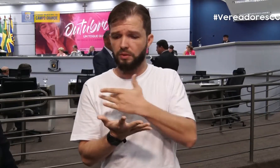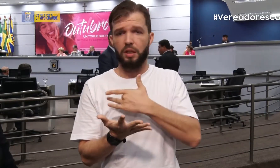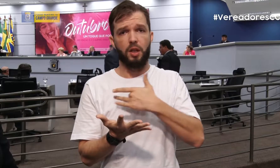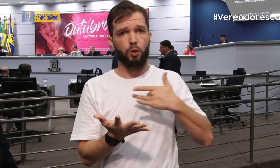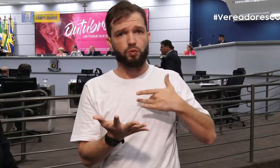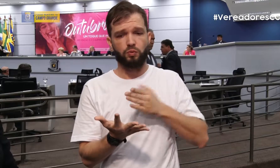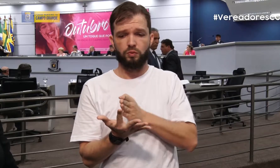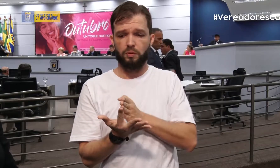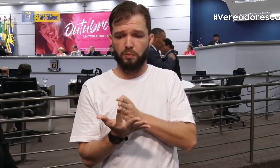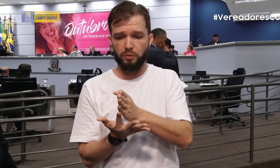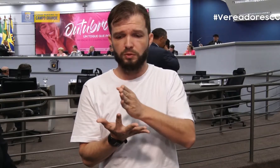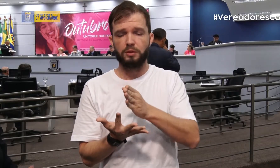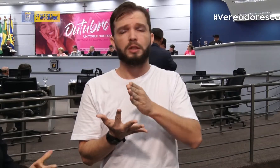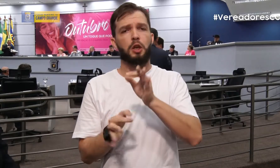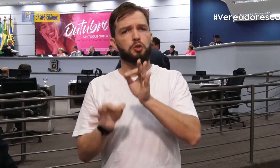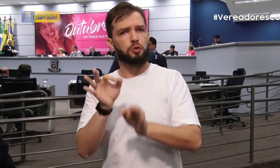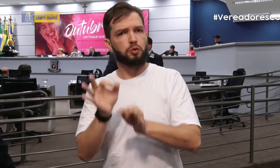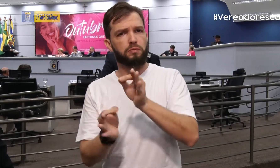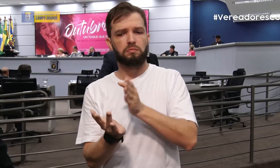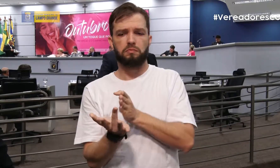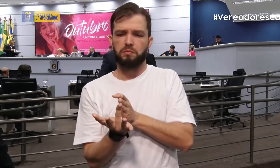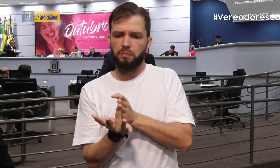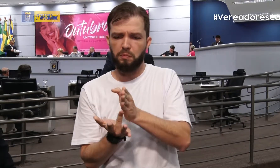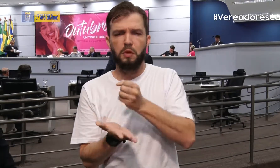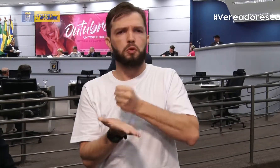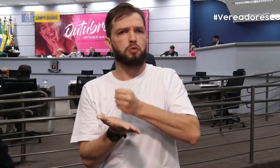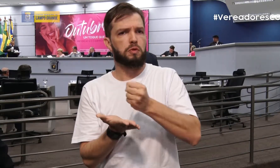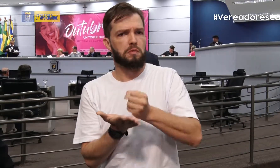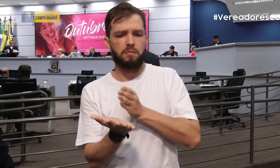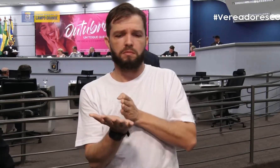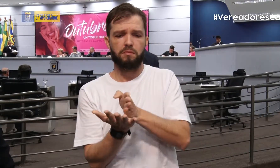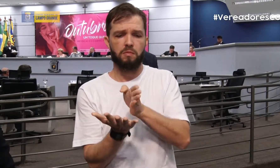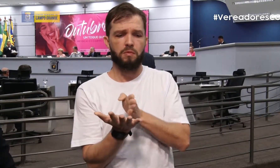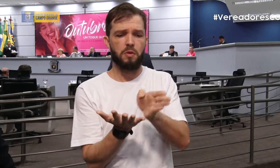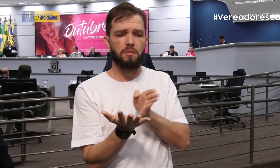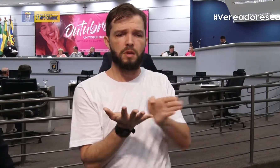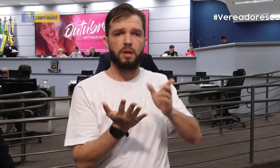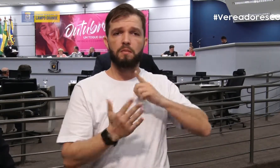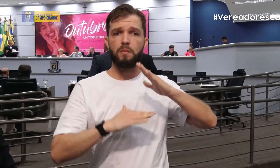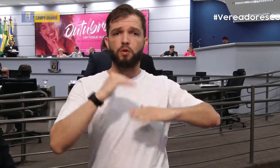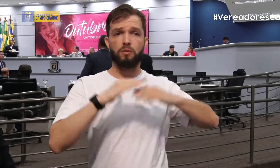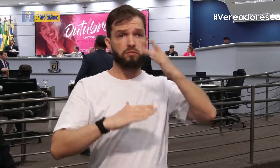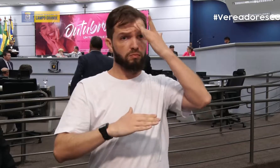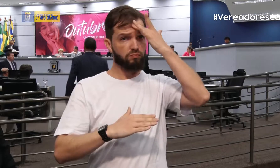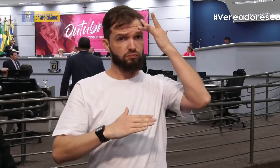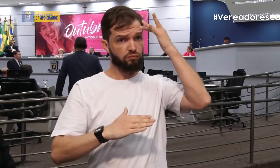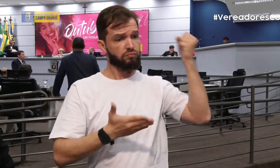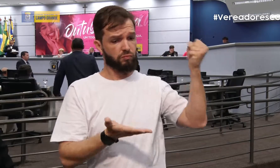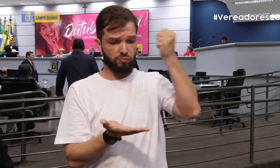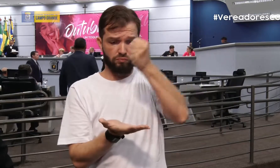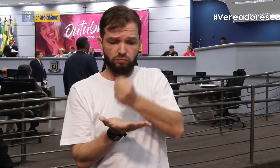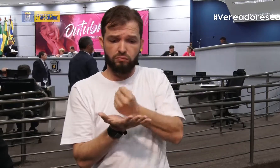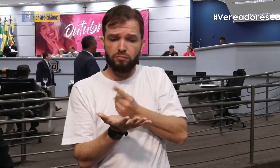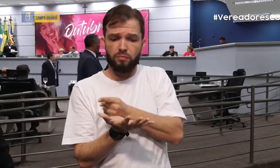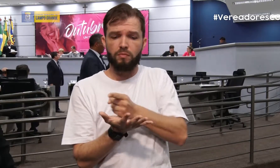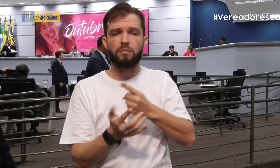vai dar muita otimização realmente para isso, essa organização nas questões que os surdos precisam do atendimento. Então,